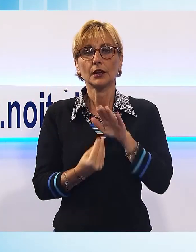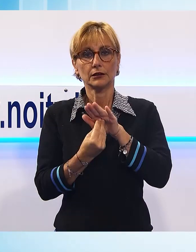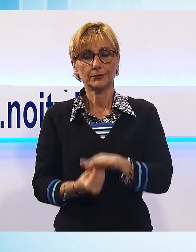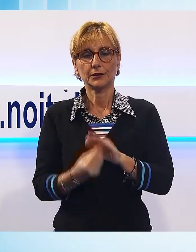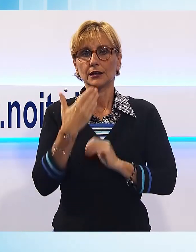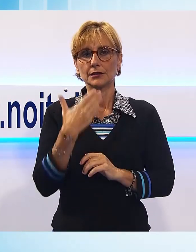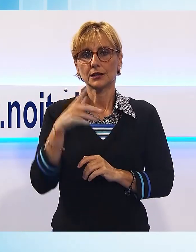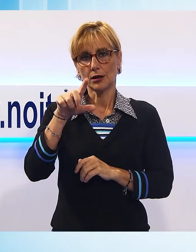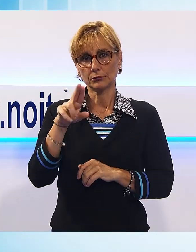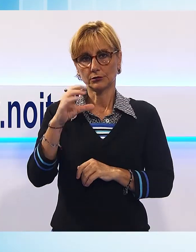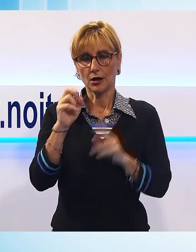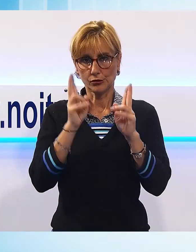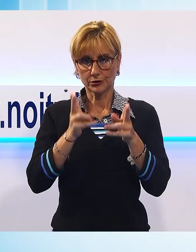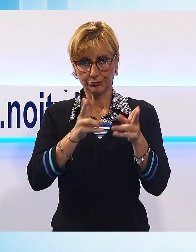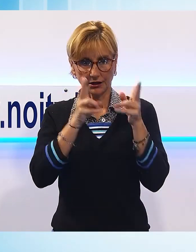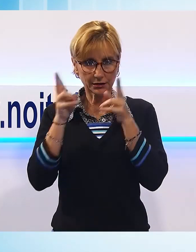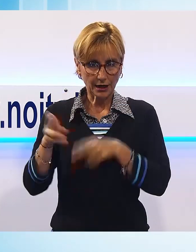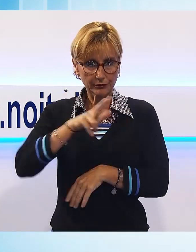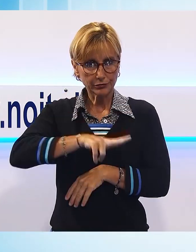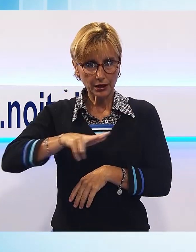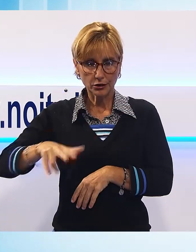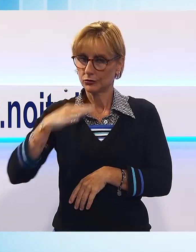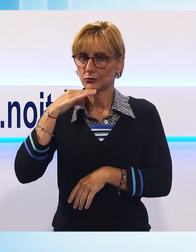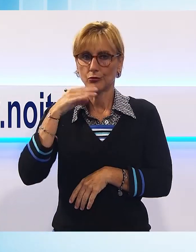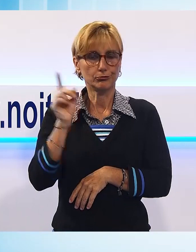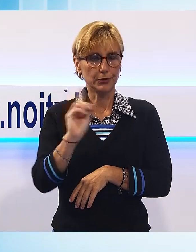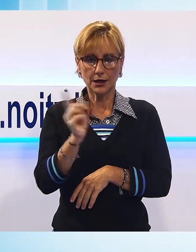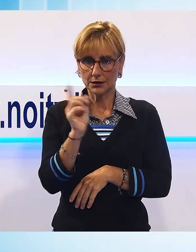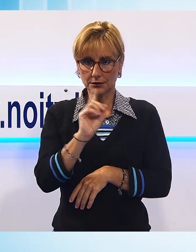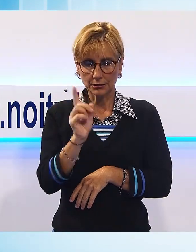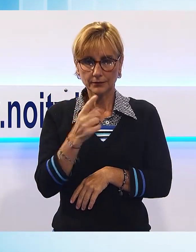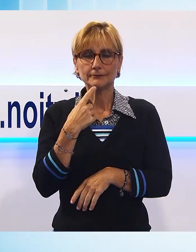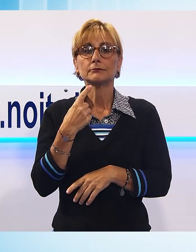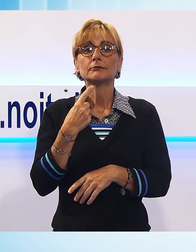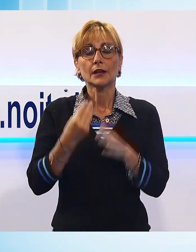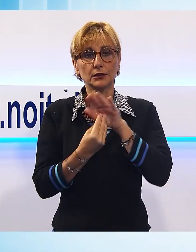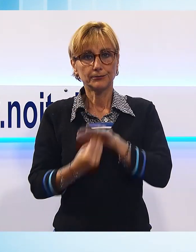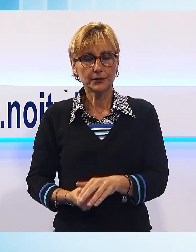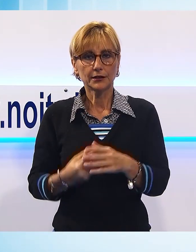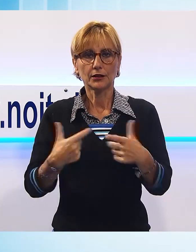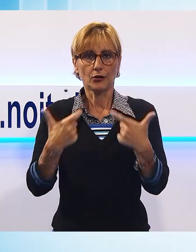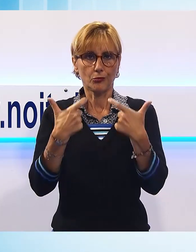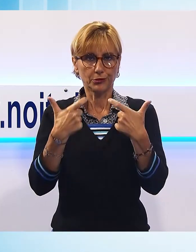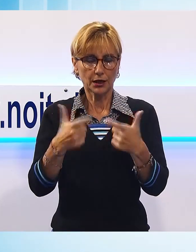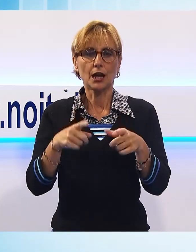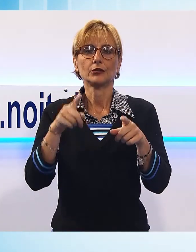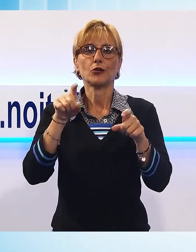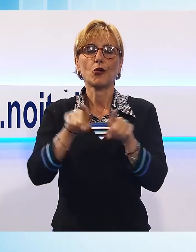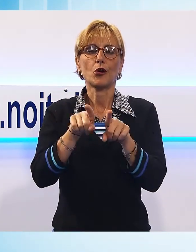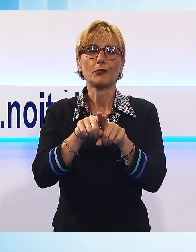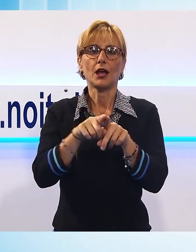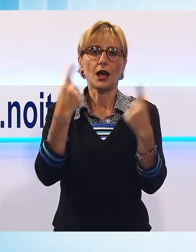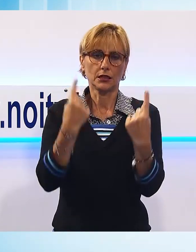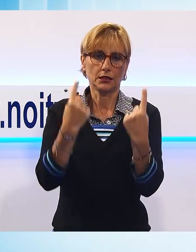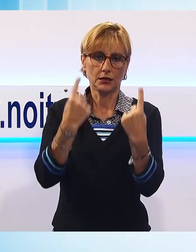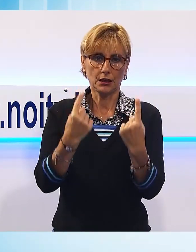sindacati all'attacco sui parcheggi dell'ospedale, operatori sanitari costretti a file e lunghe attese. Accoglienza turistica, boom